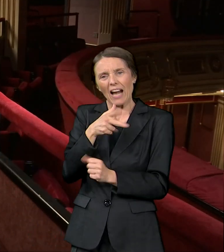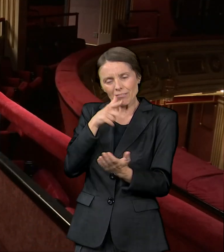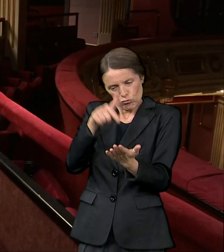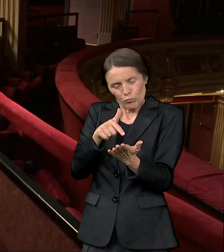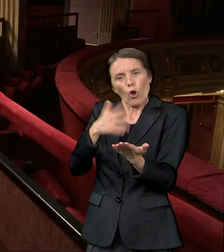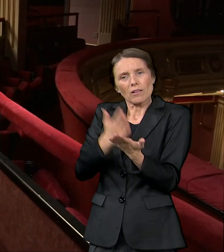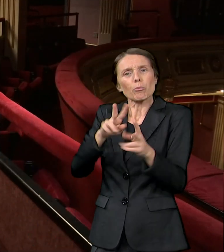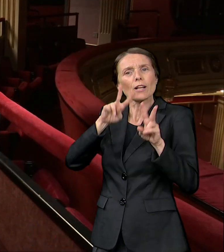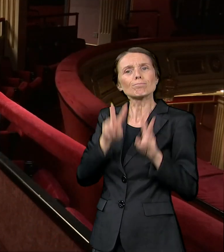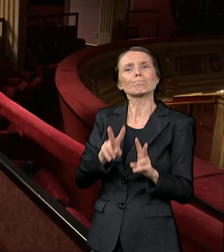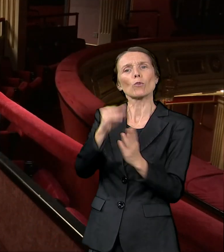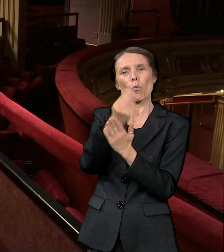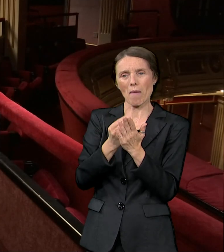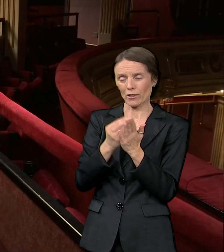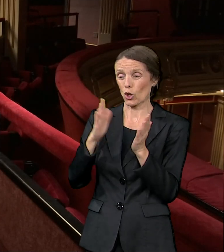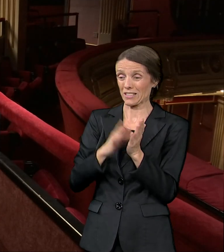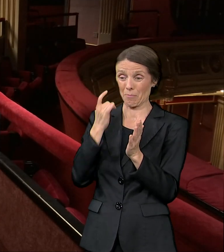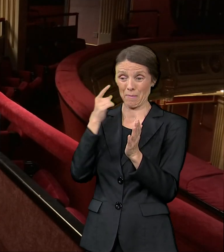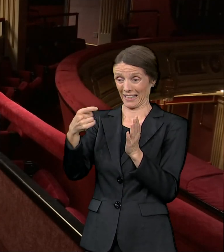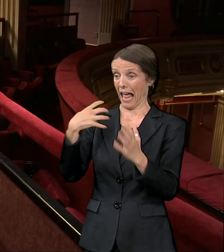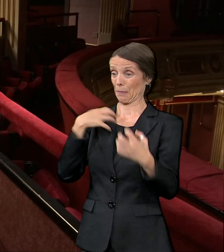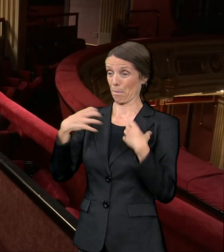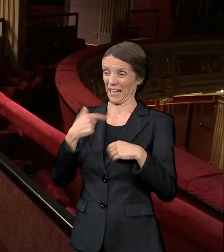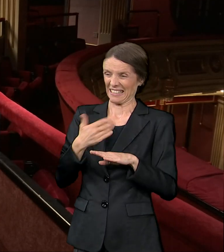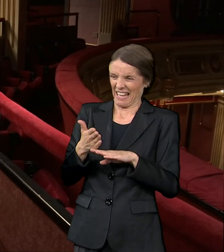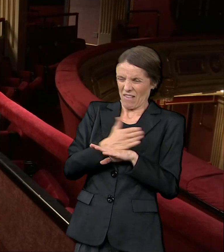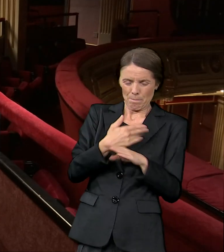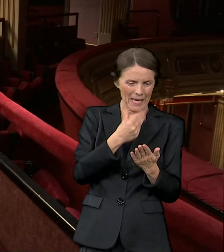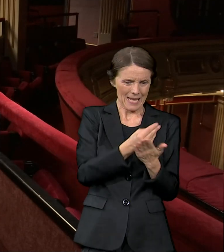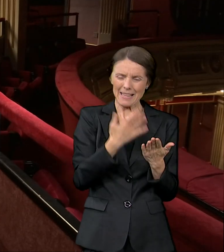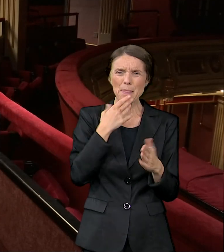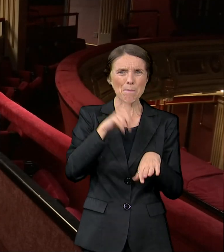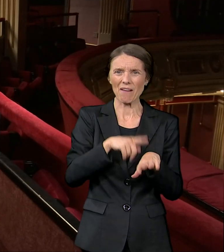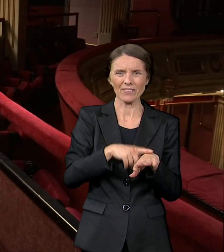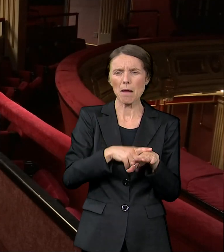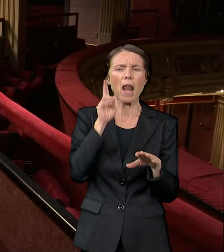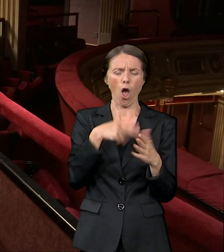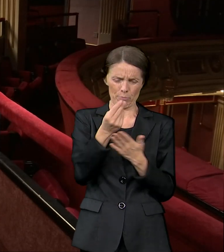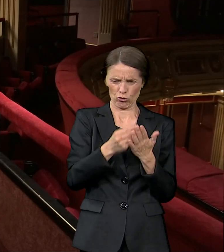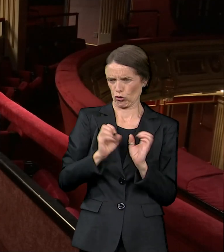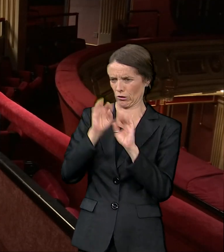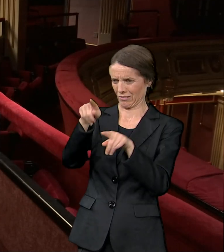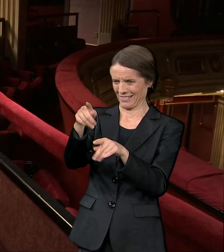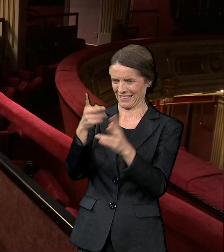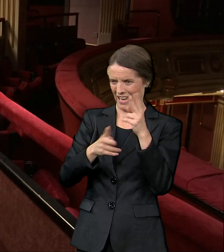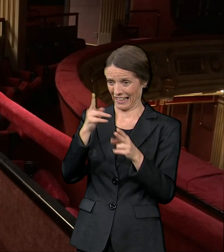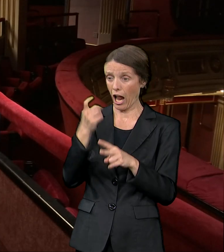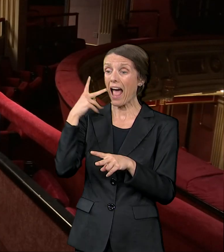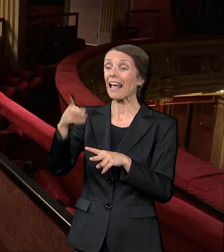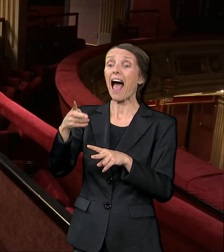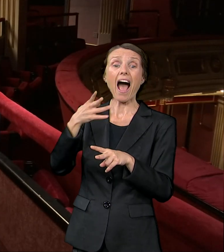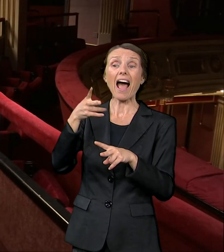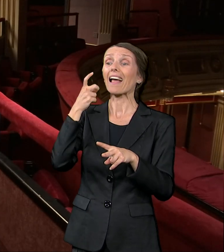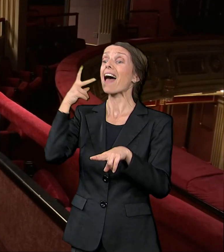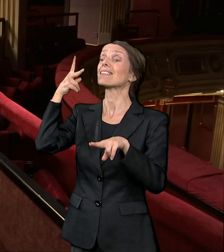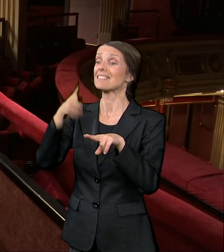sam, ako nisam stizela pre premijere da napravim takvu vrstu skica, ja sam to radila posle,